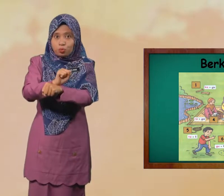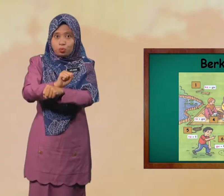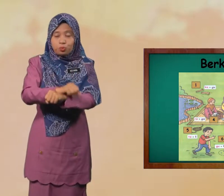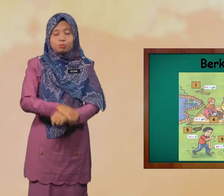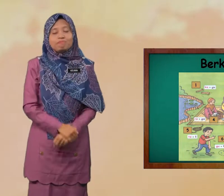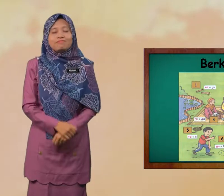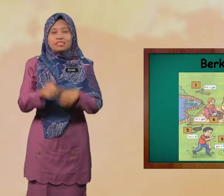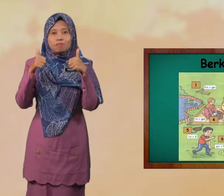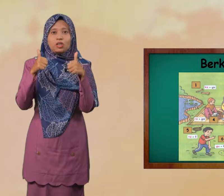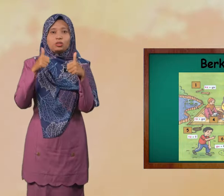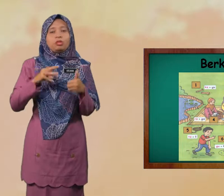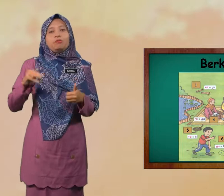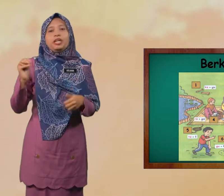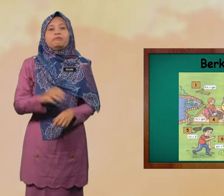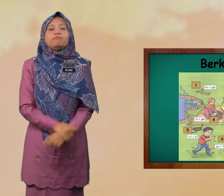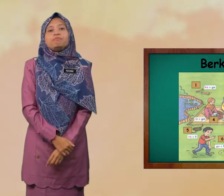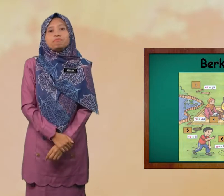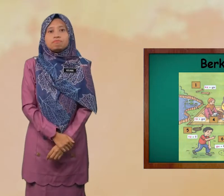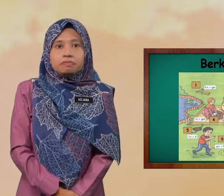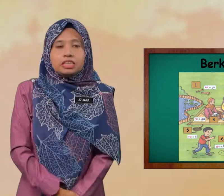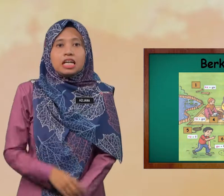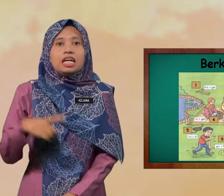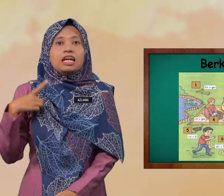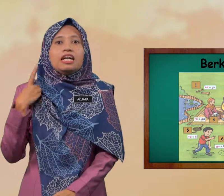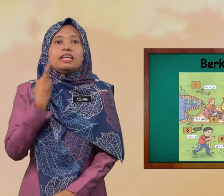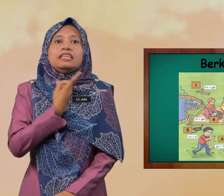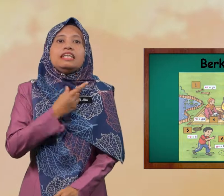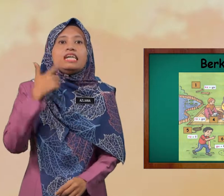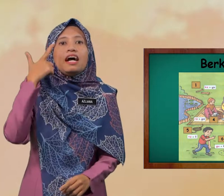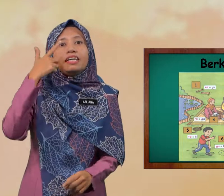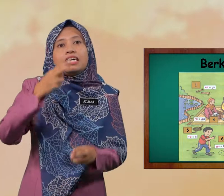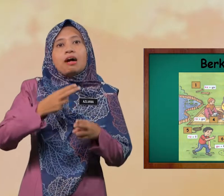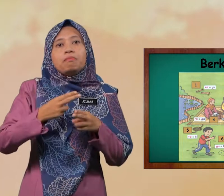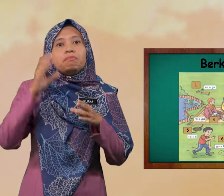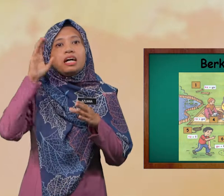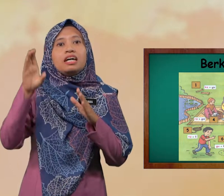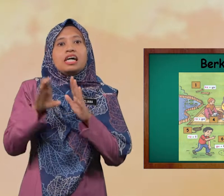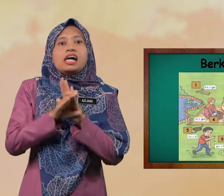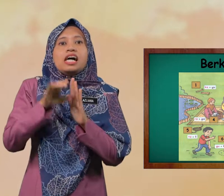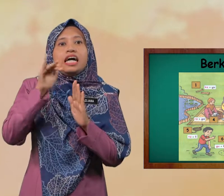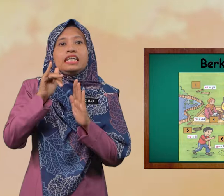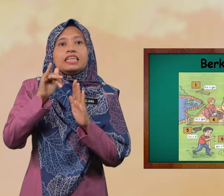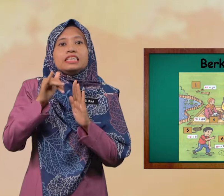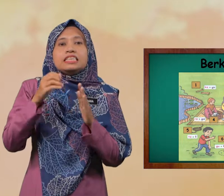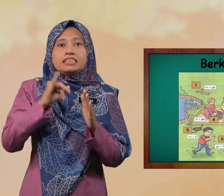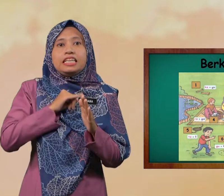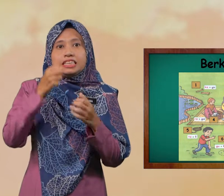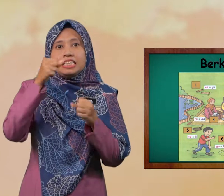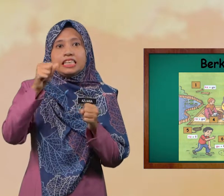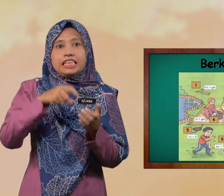Bagus Murid-murid Kita Lihat Gambar Yang Saya Sediakan